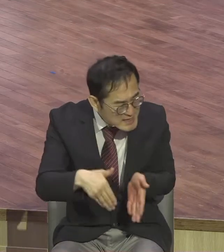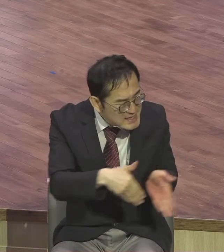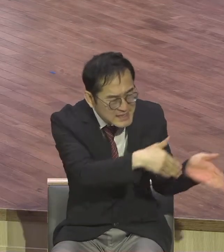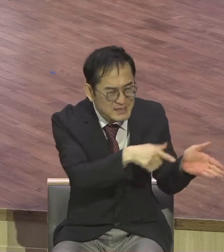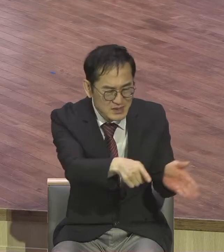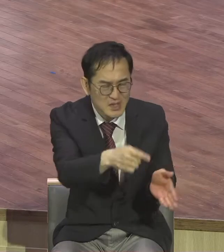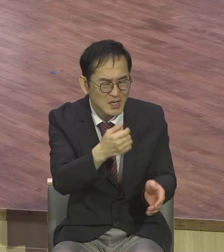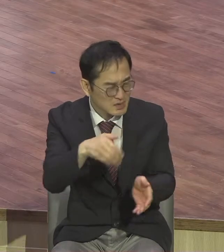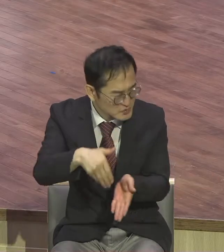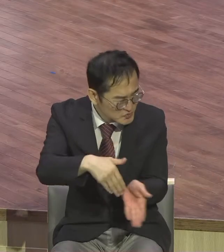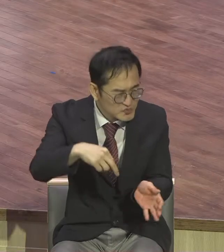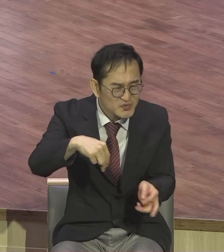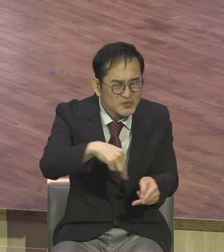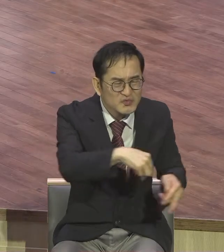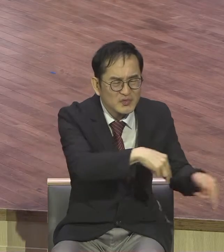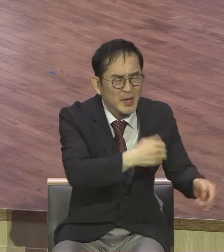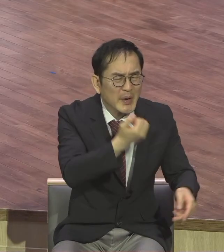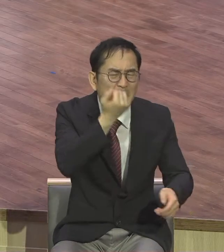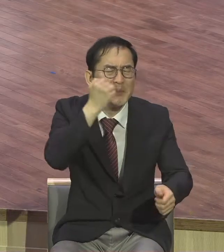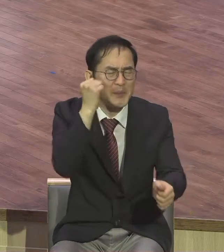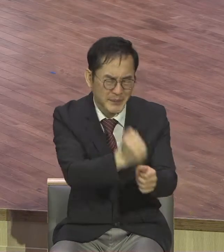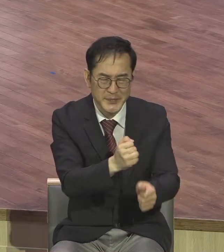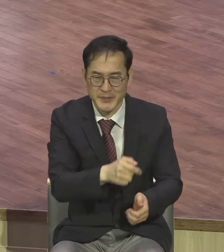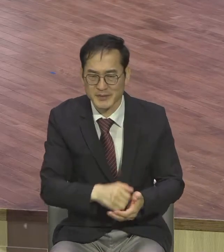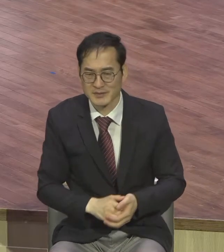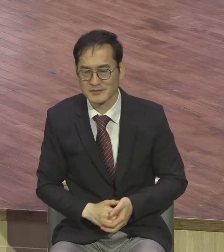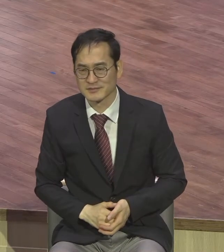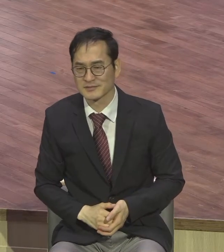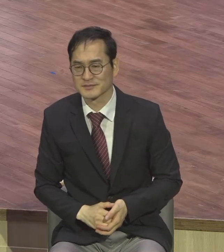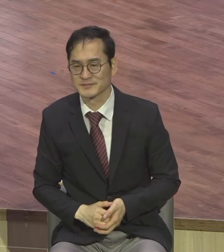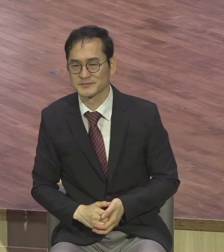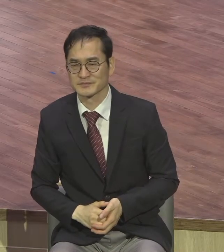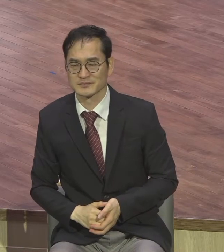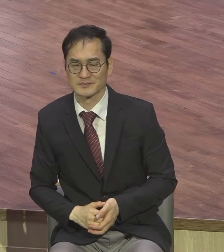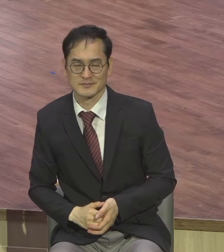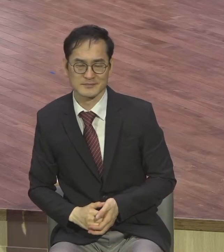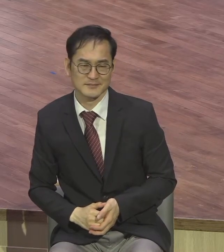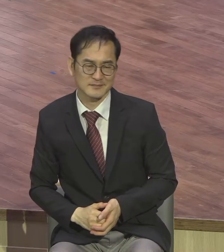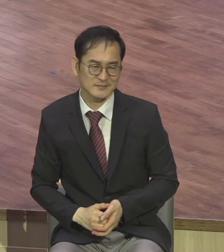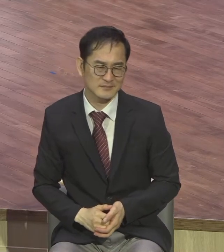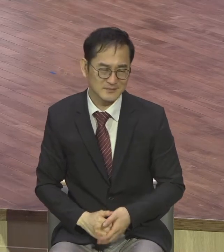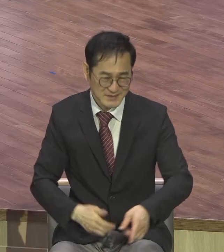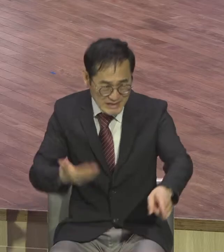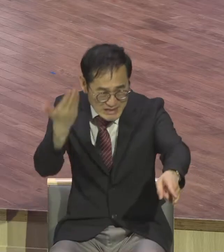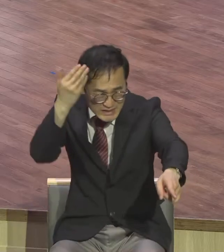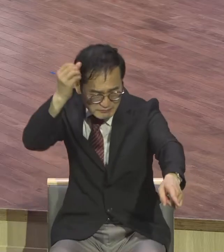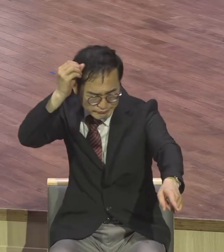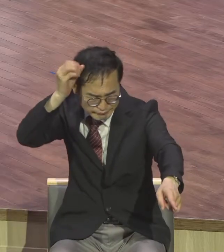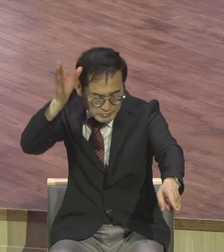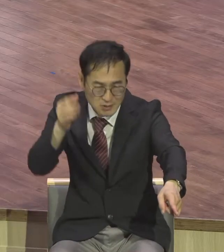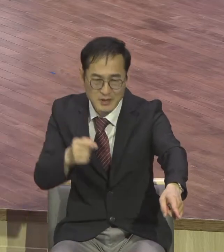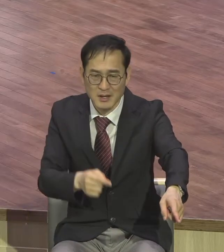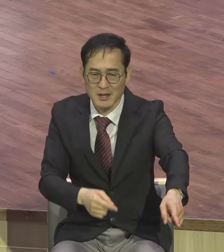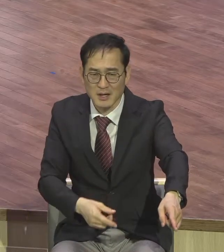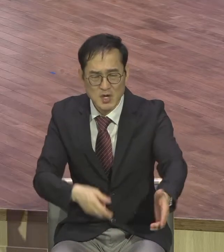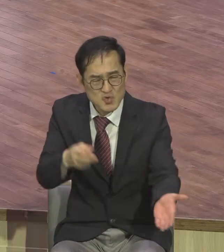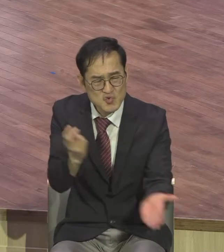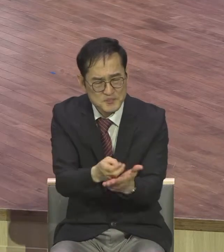눈에 봤을 때 그 당시 가장 거룩하고 가장 많이 배우고 가장 종교 지도자로서 가장 성격만이